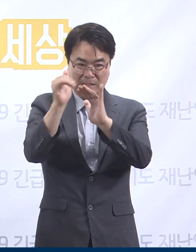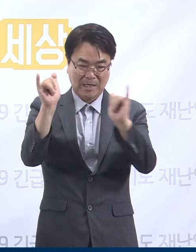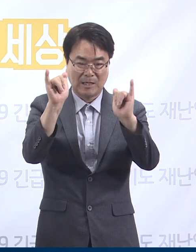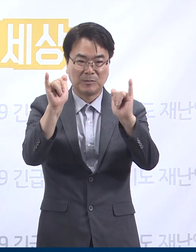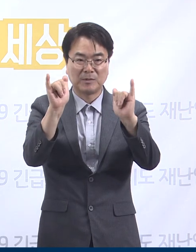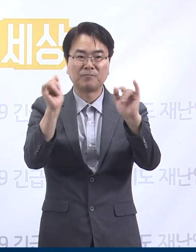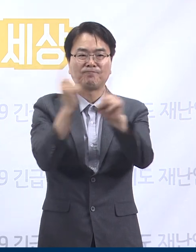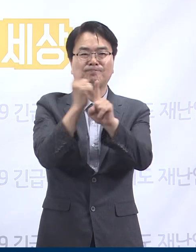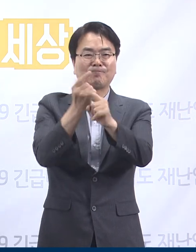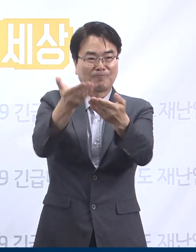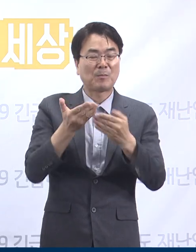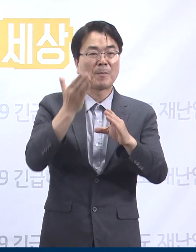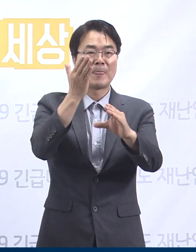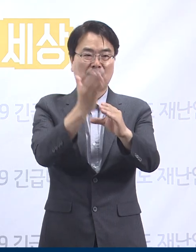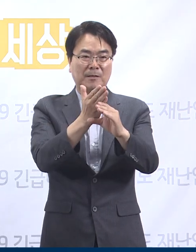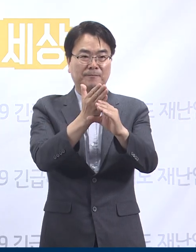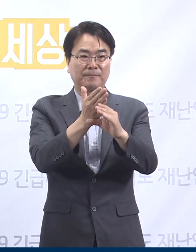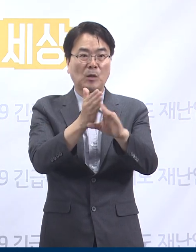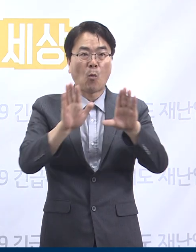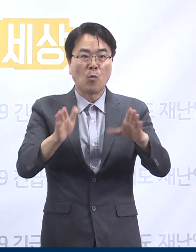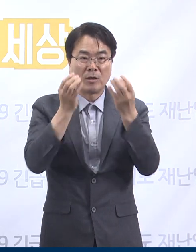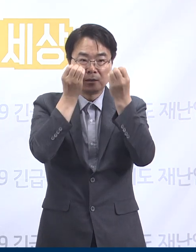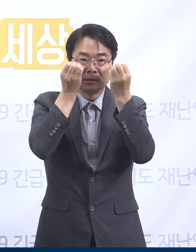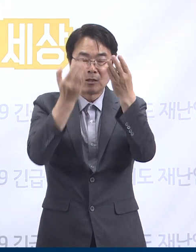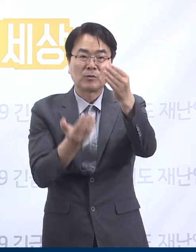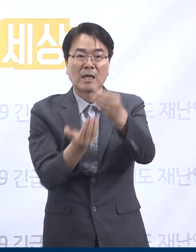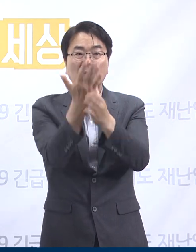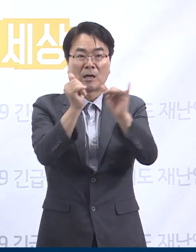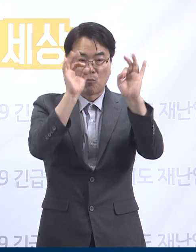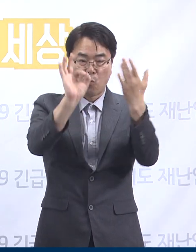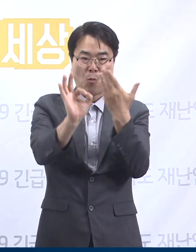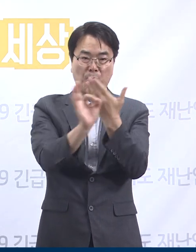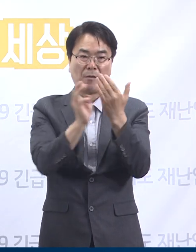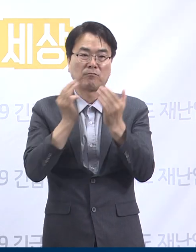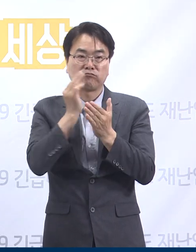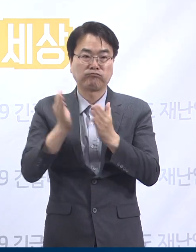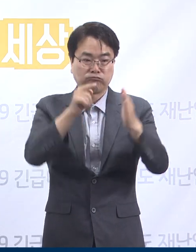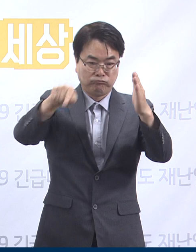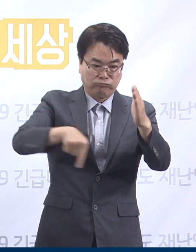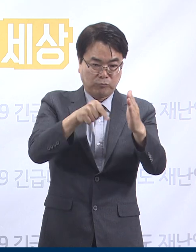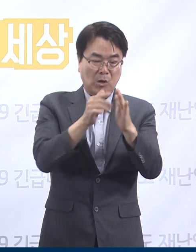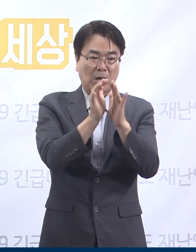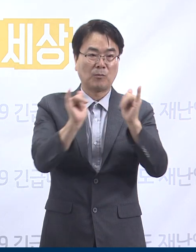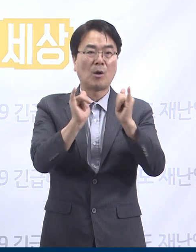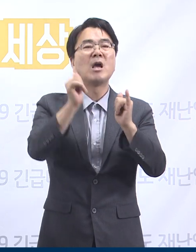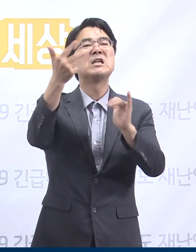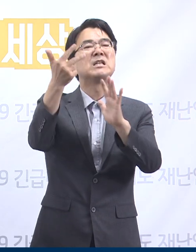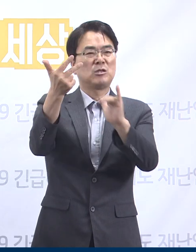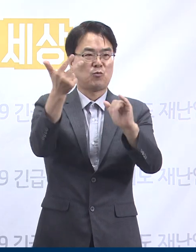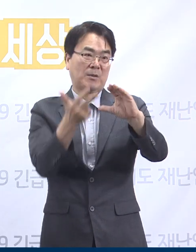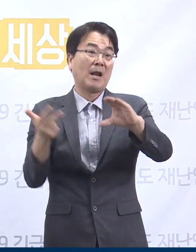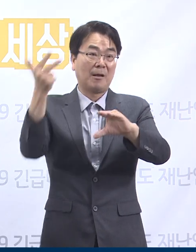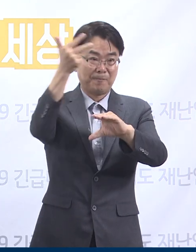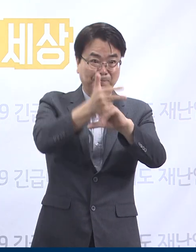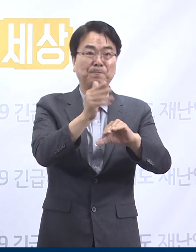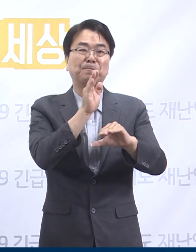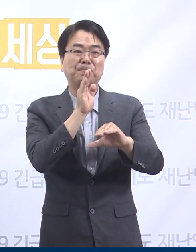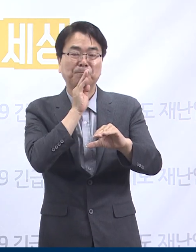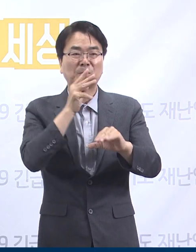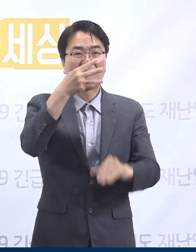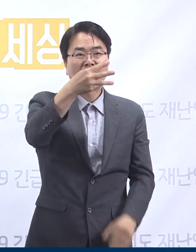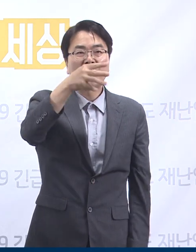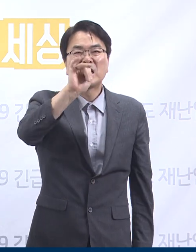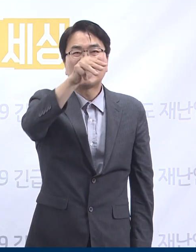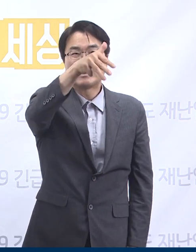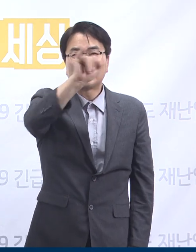신규 확진자 현황에 대해 말씀드리겠습니다. 금일 도내 발생한 신규 확진자는 총 7명으로 리치웨이 관련